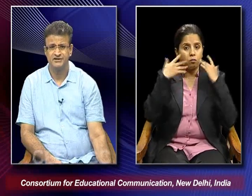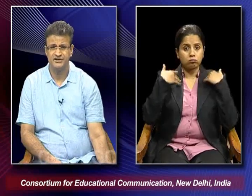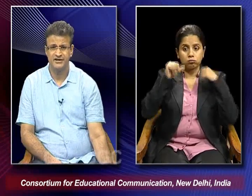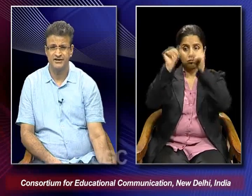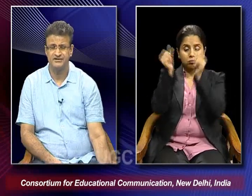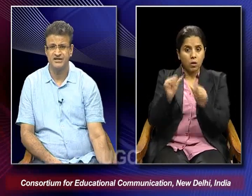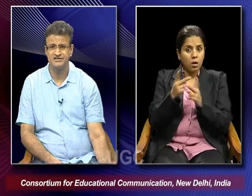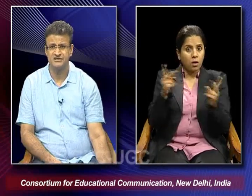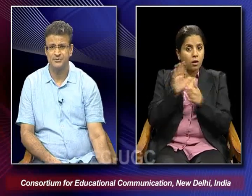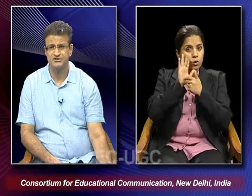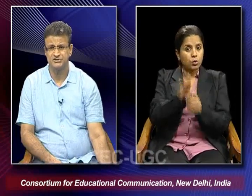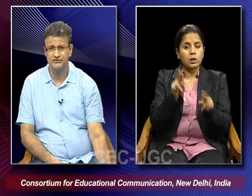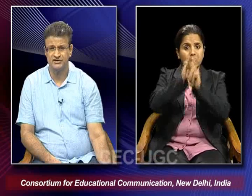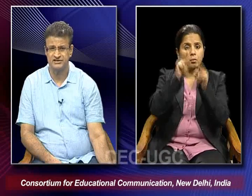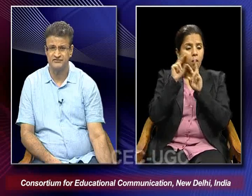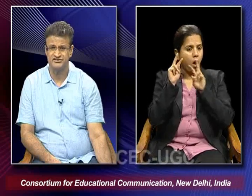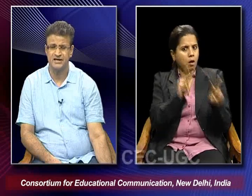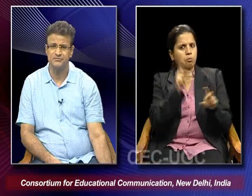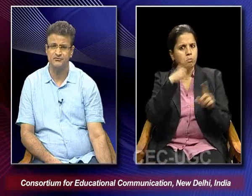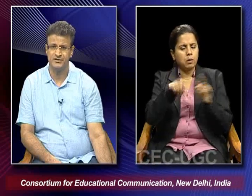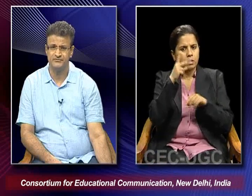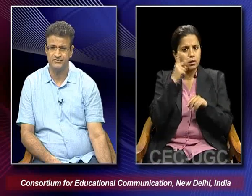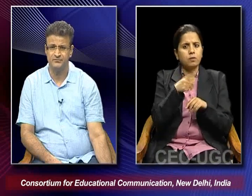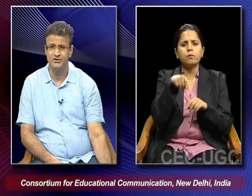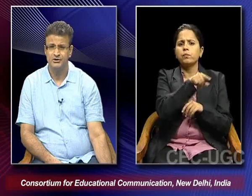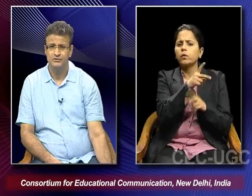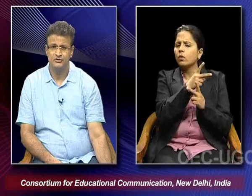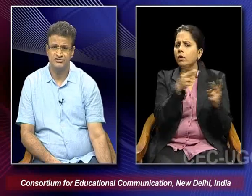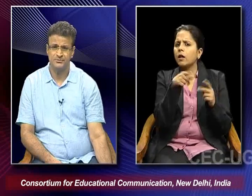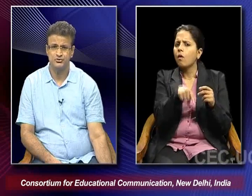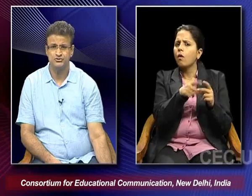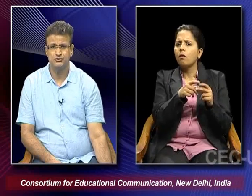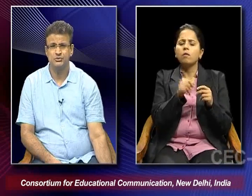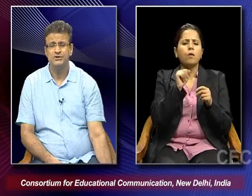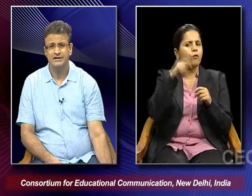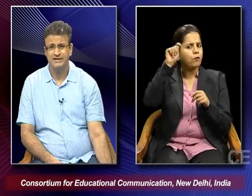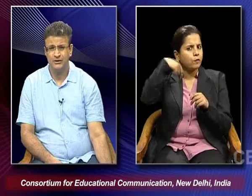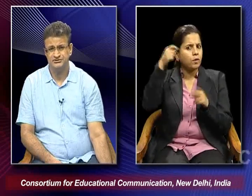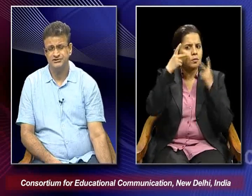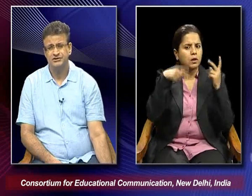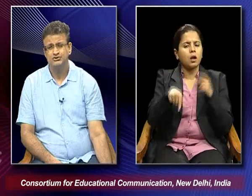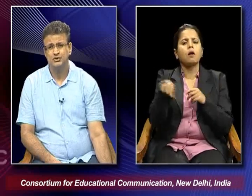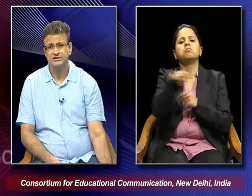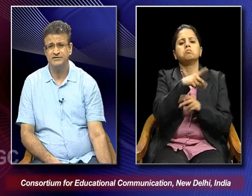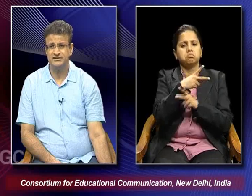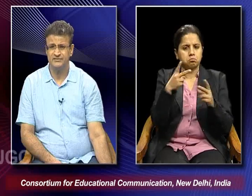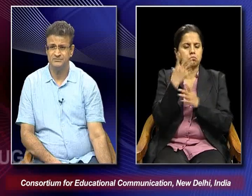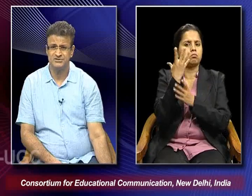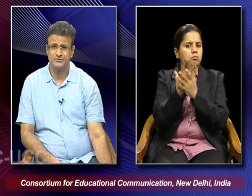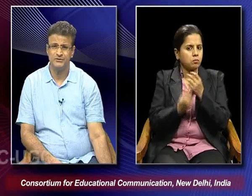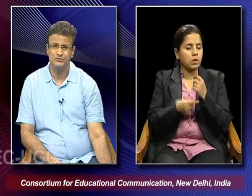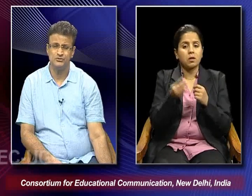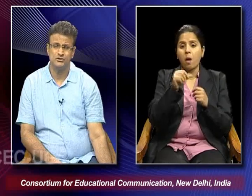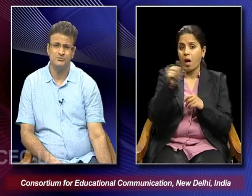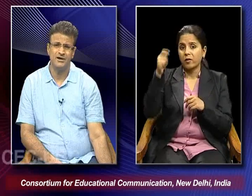creating an international reputation for herself as type of pinup film was supposed to denounce. So there were other films